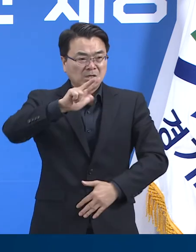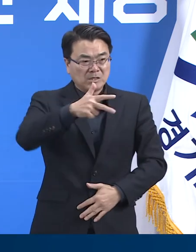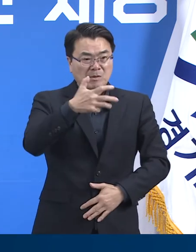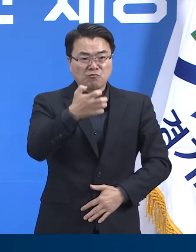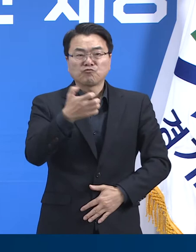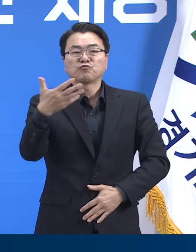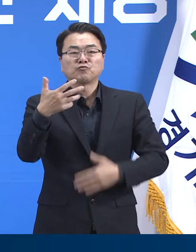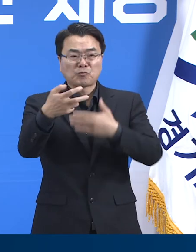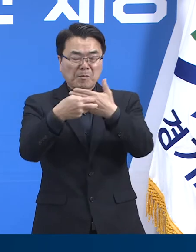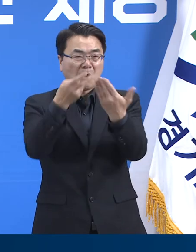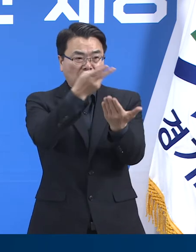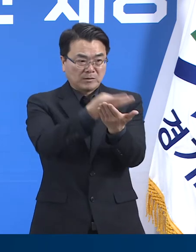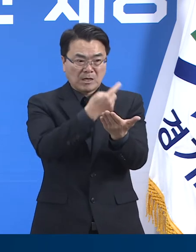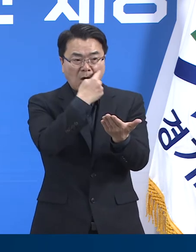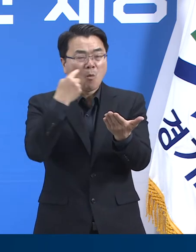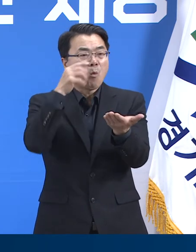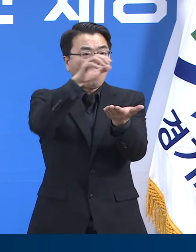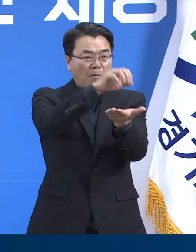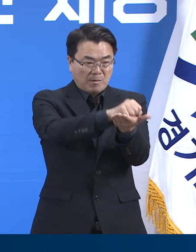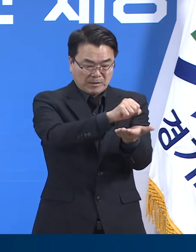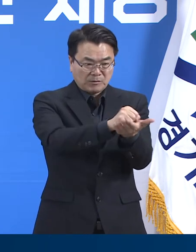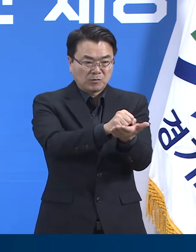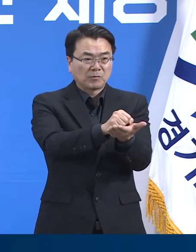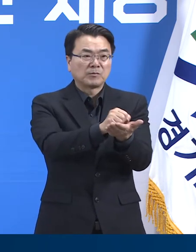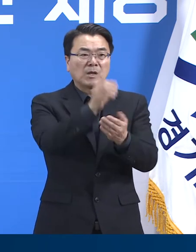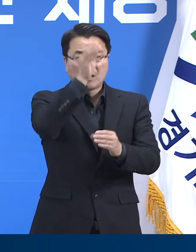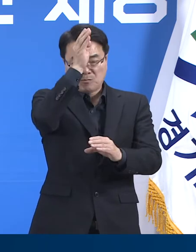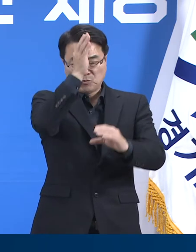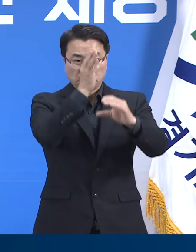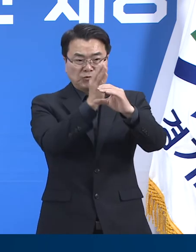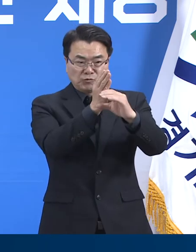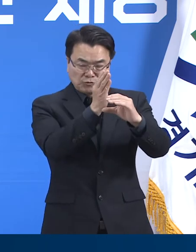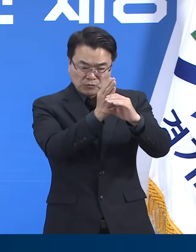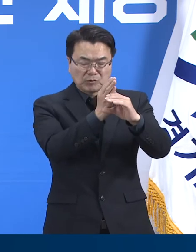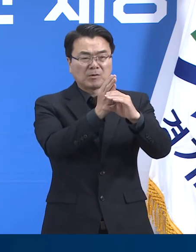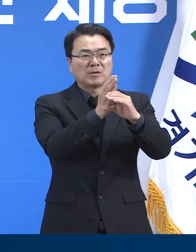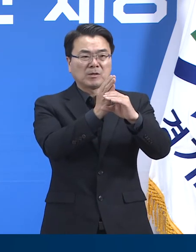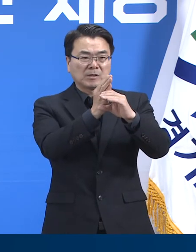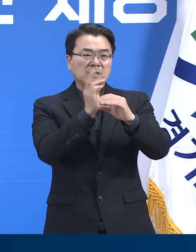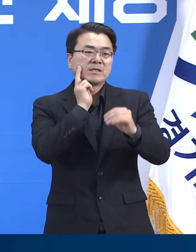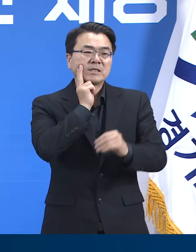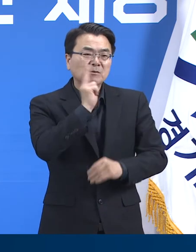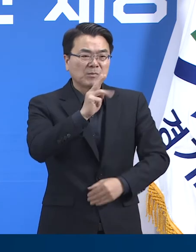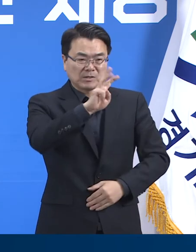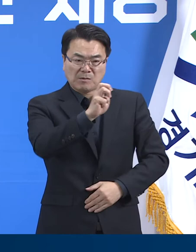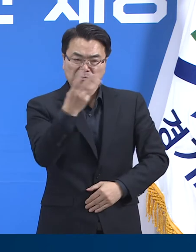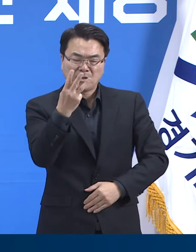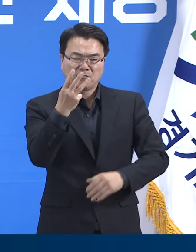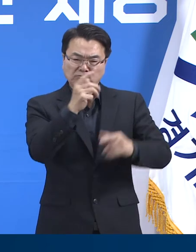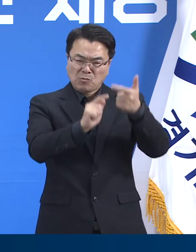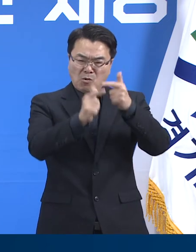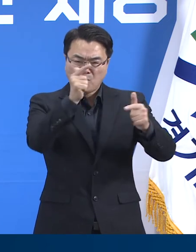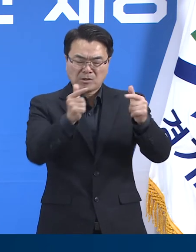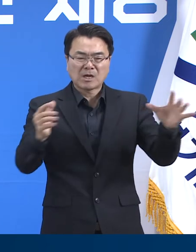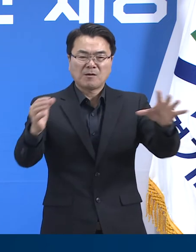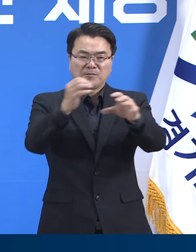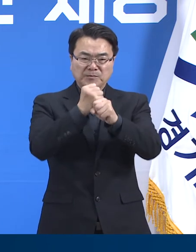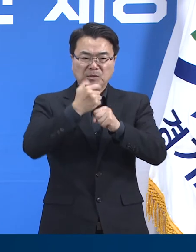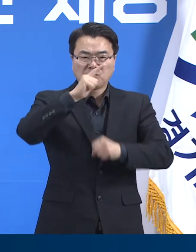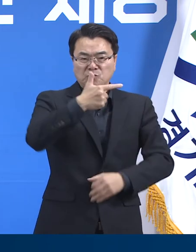확보했으며 중등증 600병상, 준중증 51병상, 중증 33병상 등 총